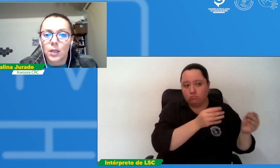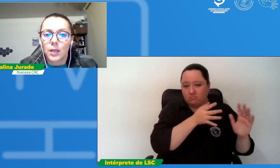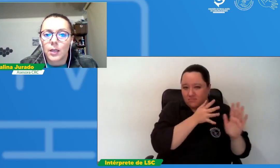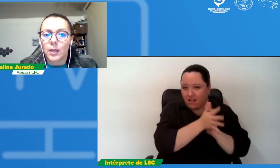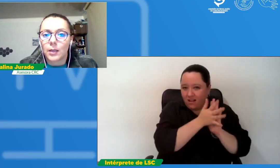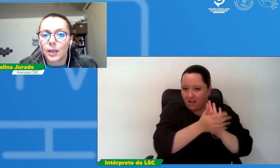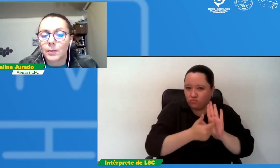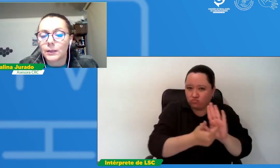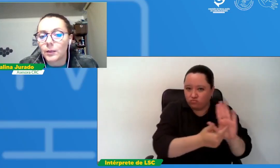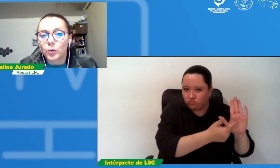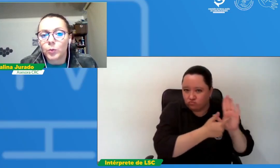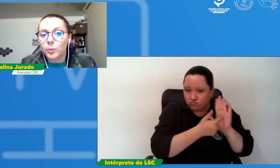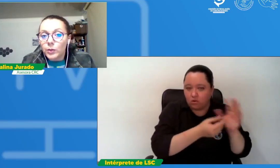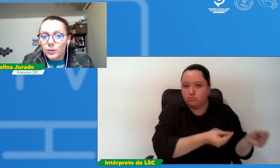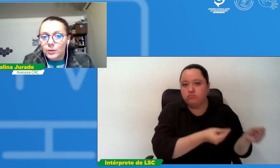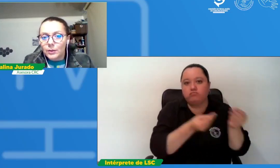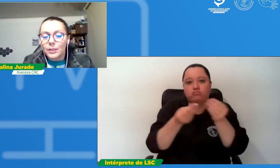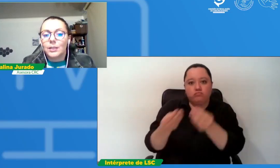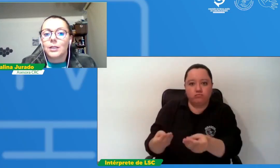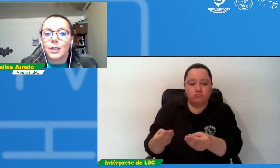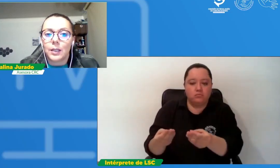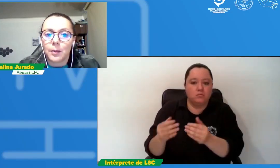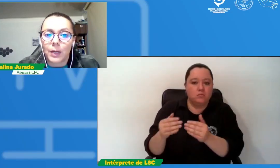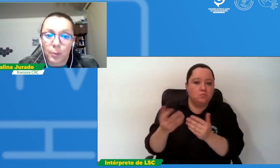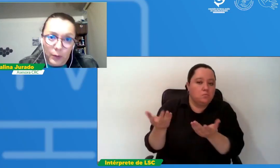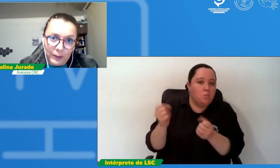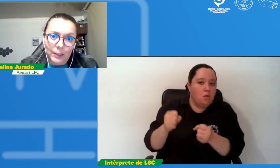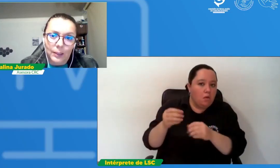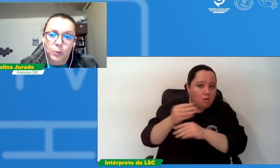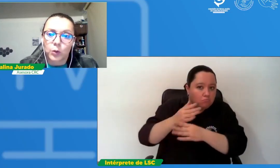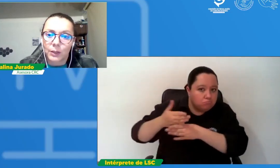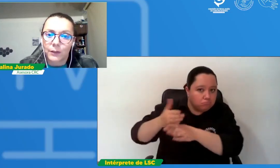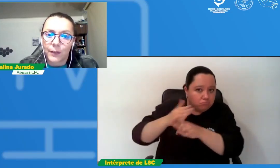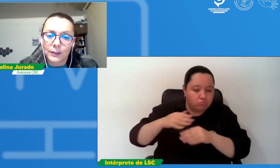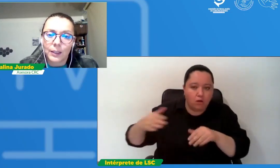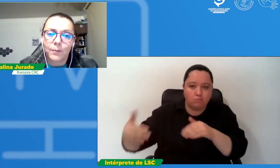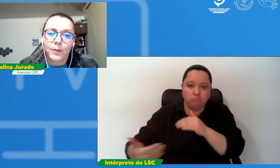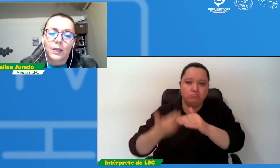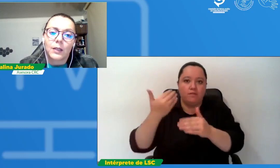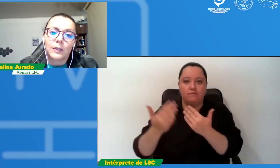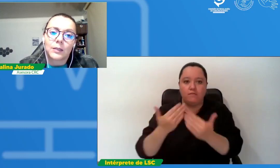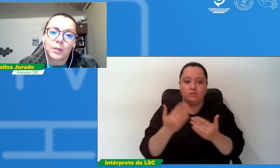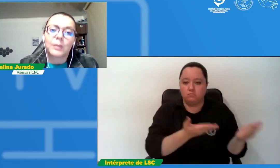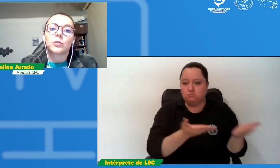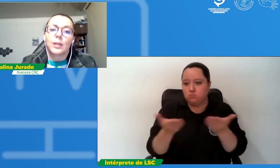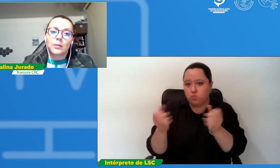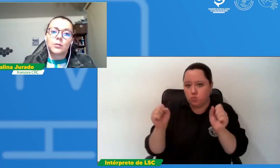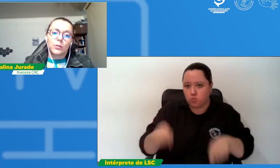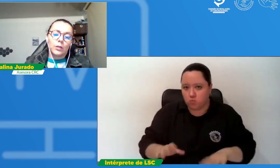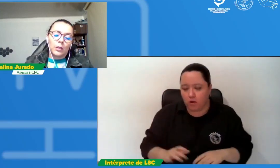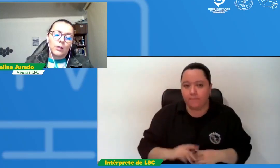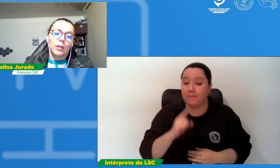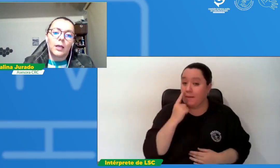tal vez en algún post para poder acceder mucho más fácil esta primera socialización tiene